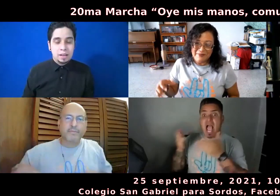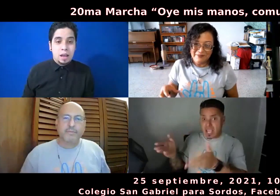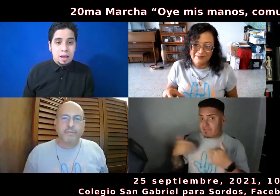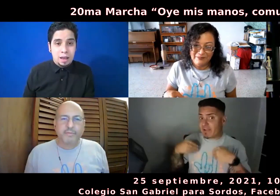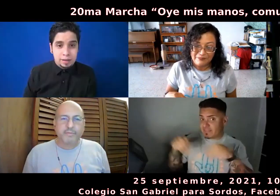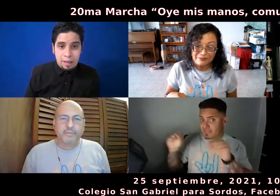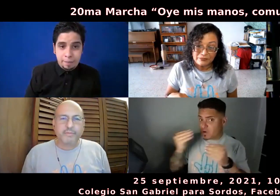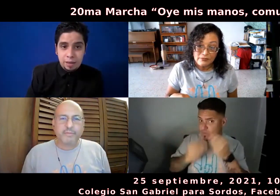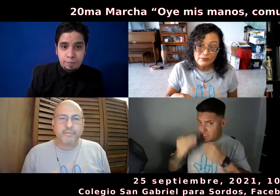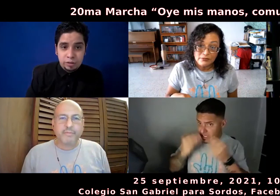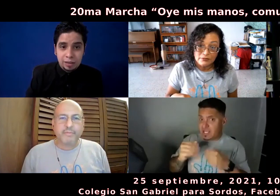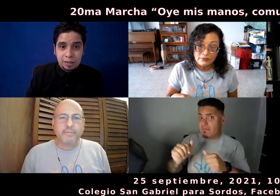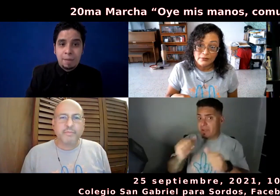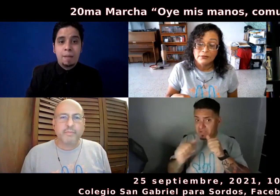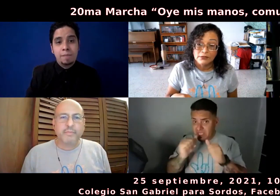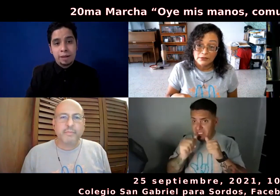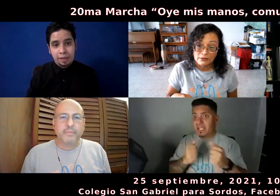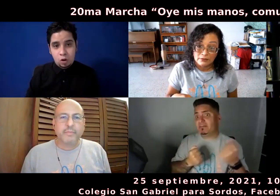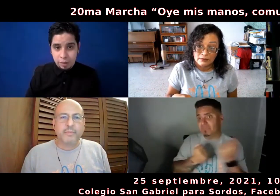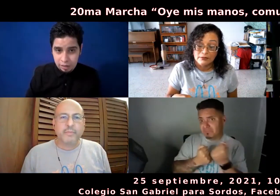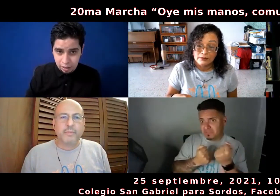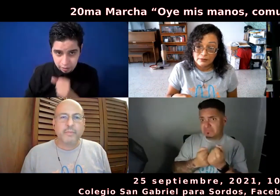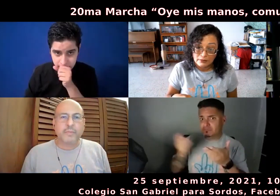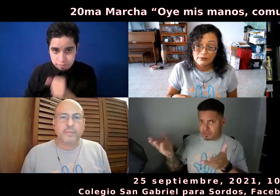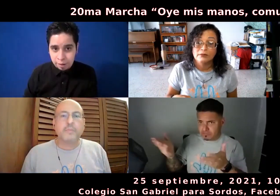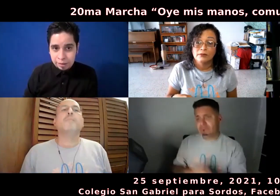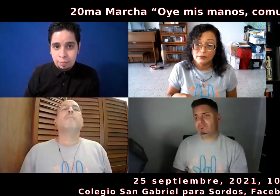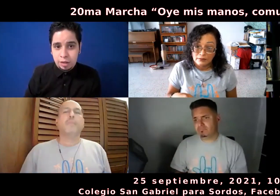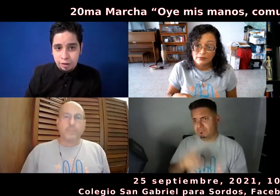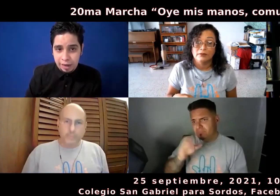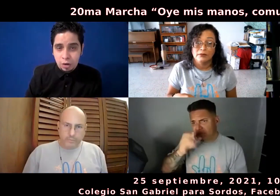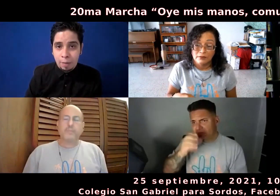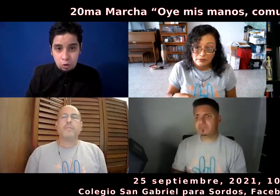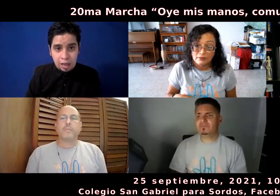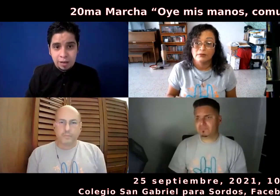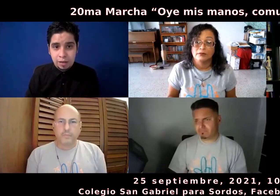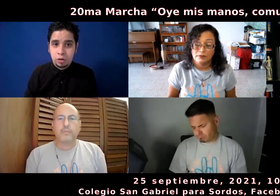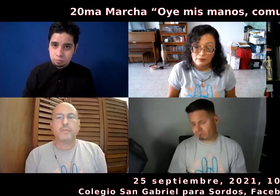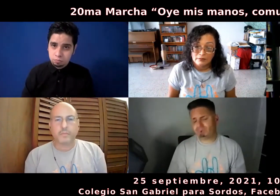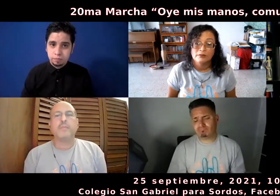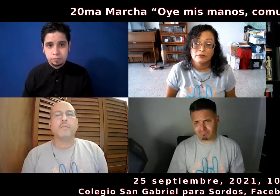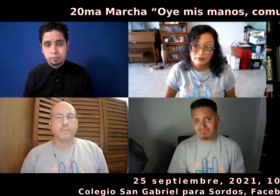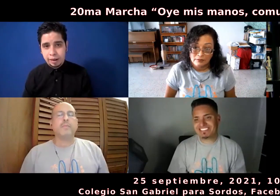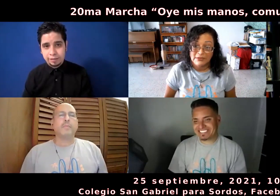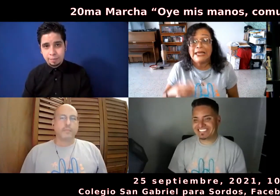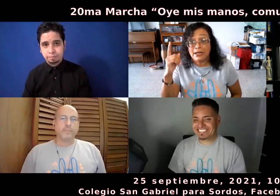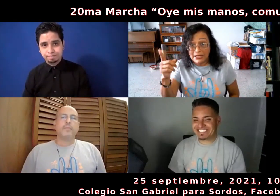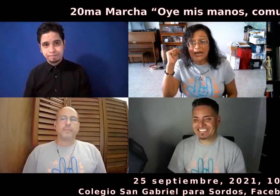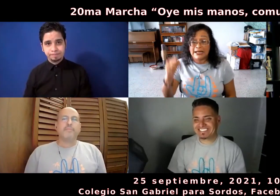Ah, y también importante, también va a haber venta de comida, va a haber tipo refrigerio, va a haber cosas allí, para que sepan. Y las